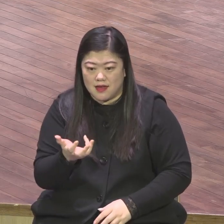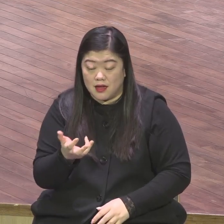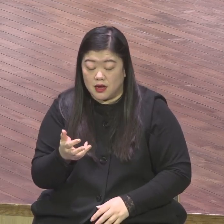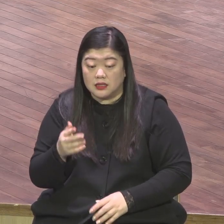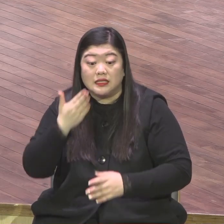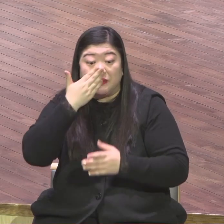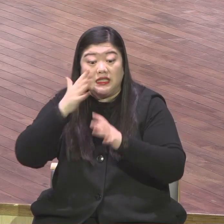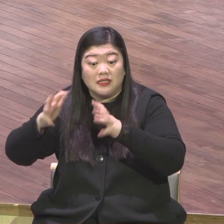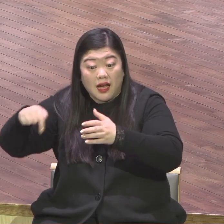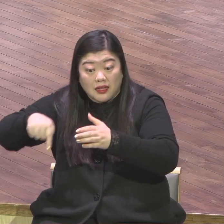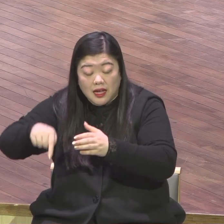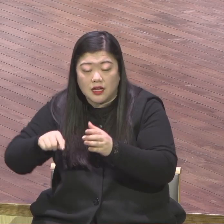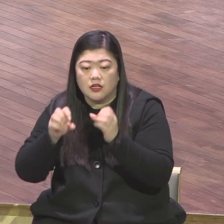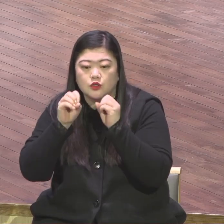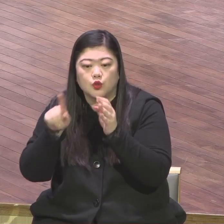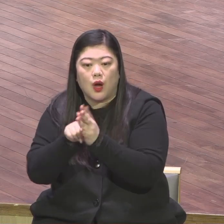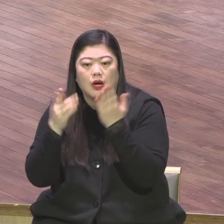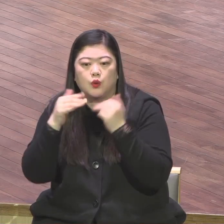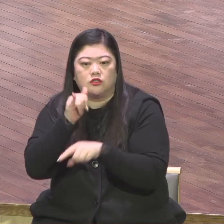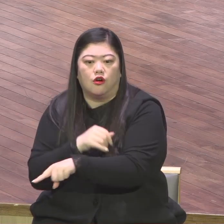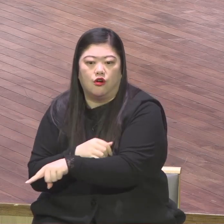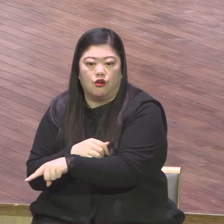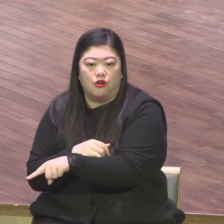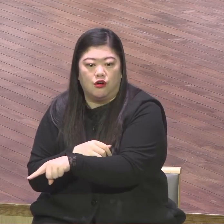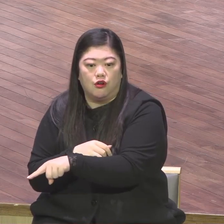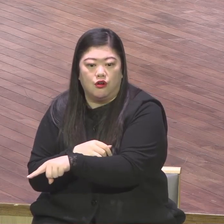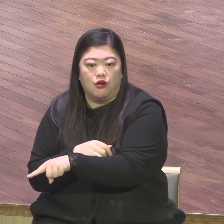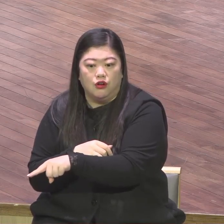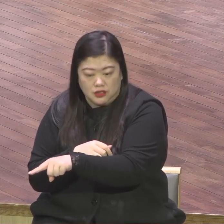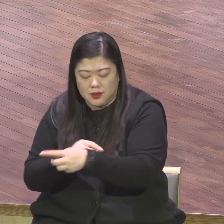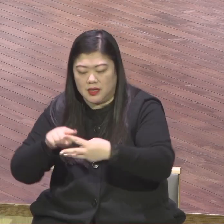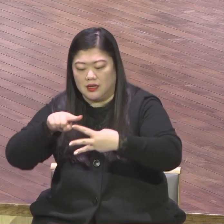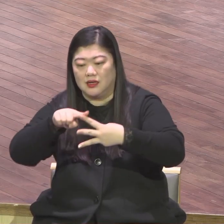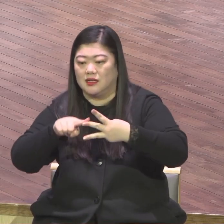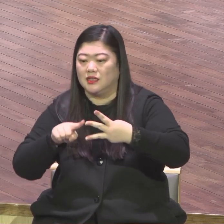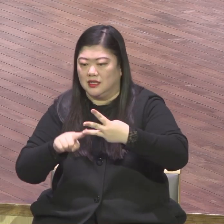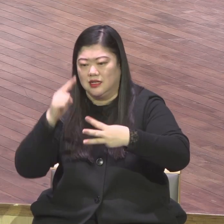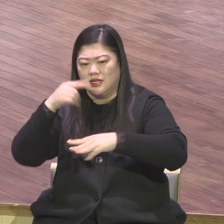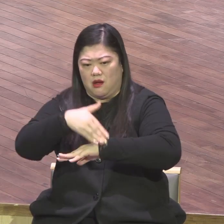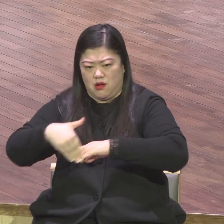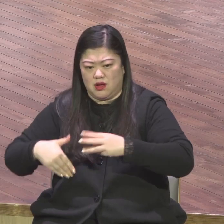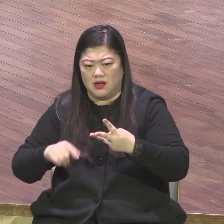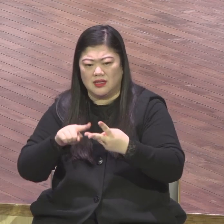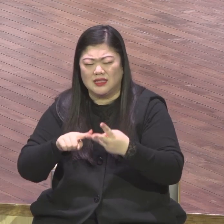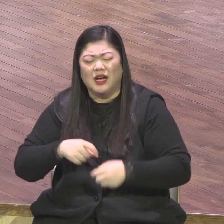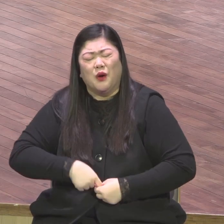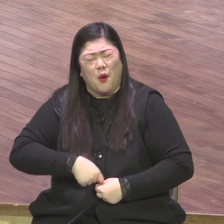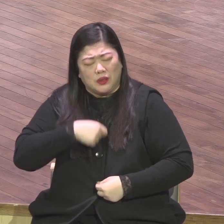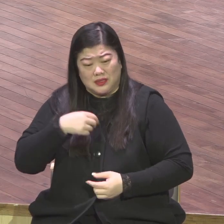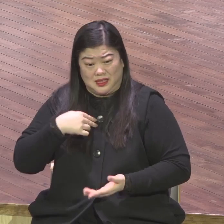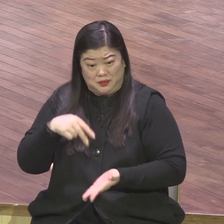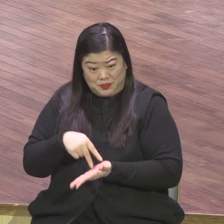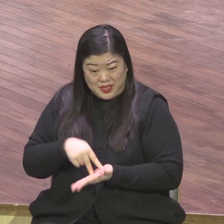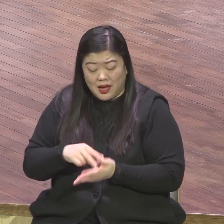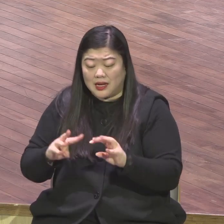전도 신학교가 있습니다 거기서 보금을 증가하게 되는데 이스라엘이 땅 끝이에요 사실은 예수님이 언제 오시느냐